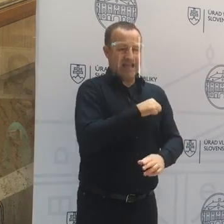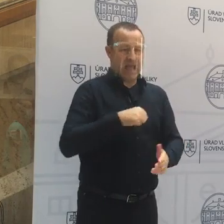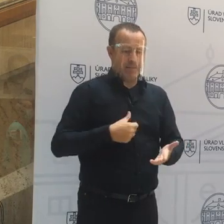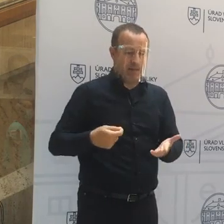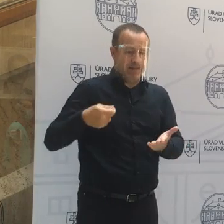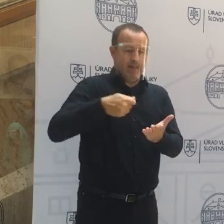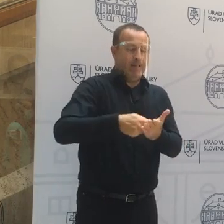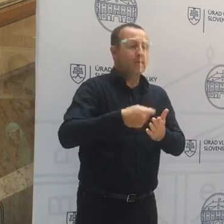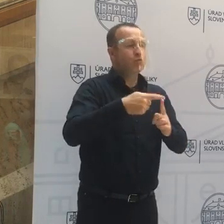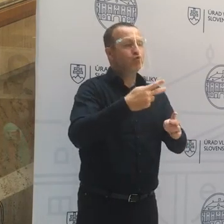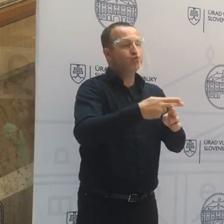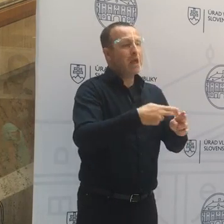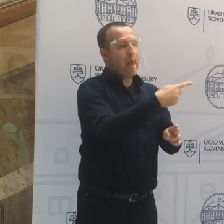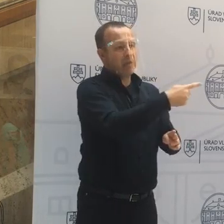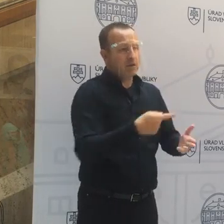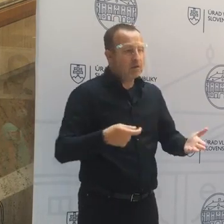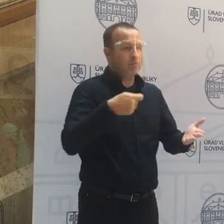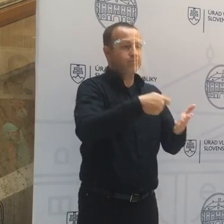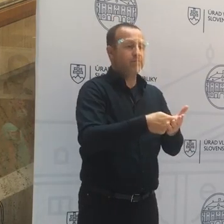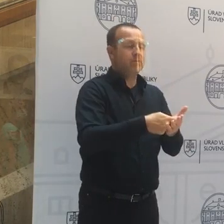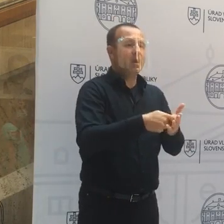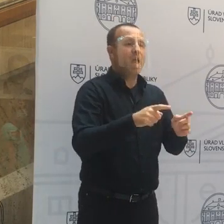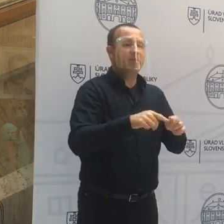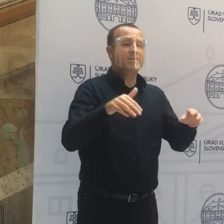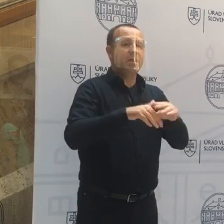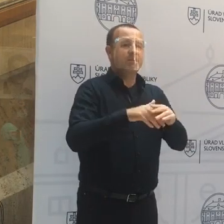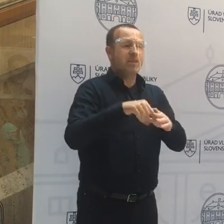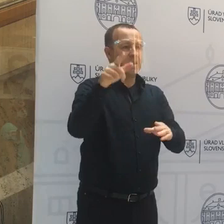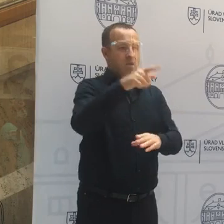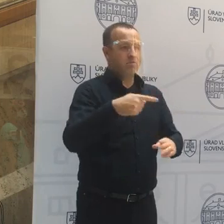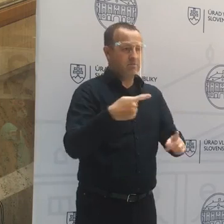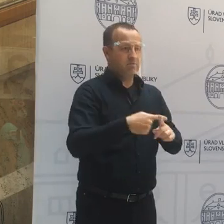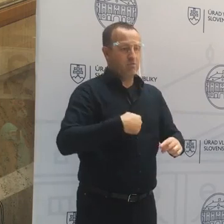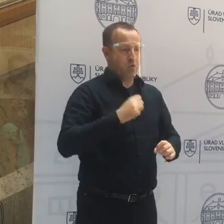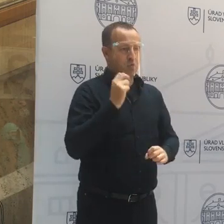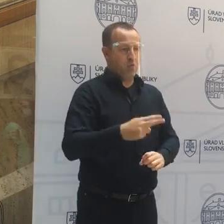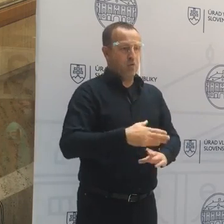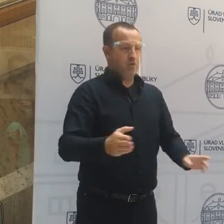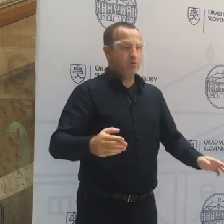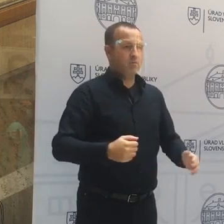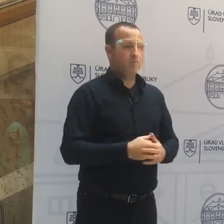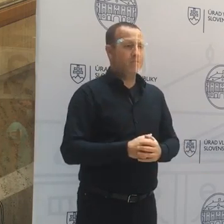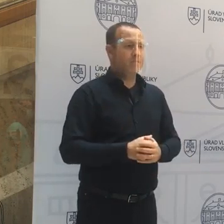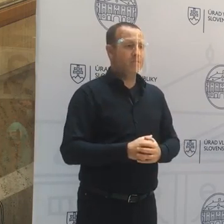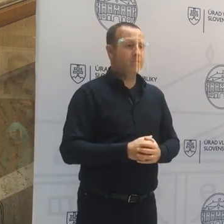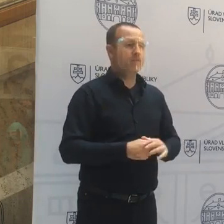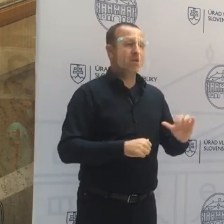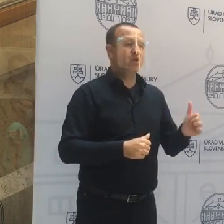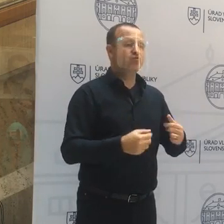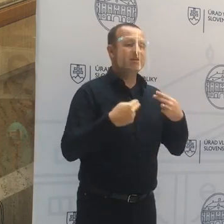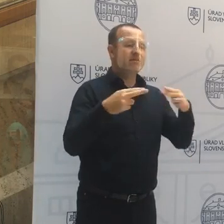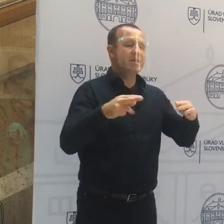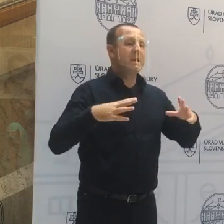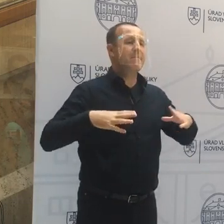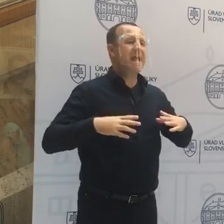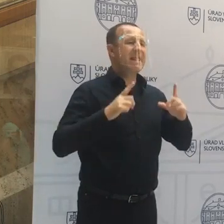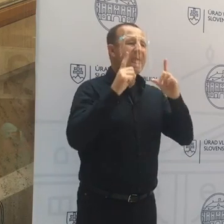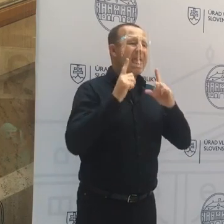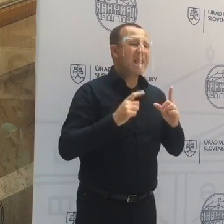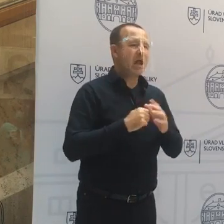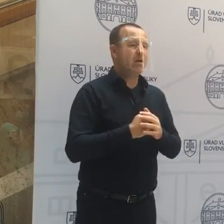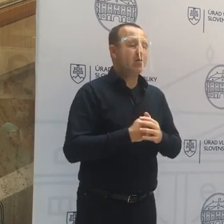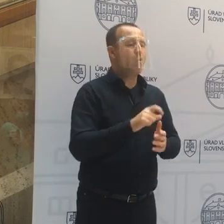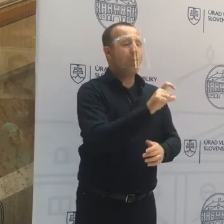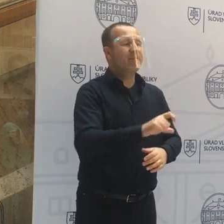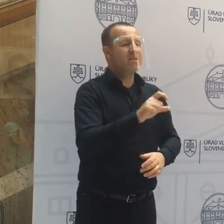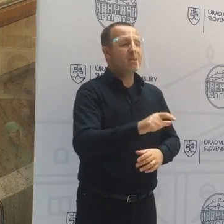prispieva. A ten zamestnanec sa tiež na to skladá, čiže to si myslím, že je v poriadku. Ešte sa chcem oprieť na pana Heráka. Tie obmedzenia súvisia aj s deťmi